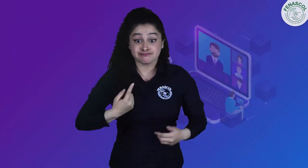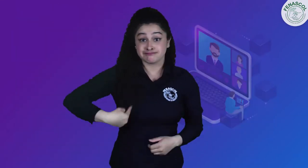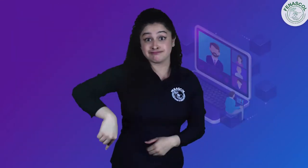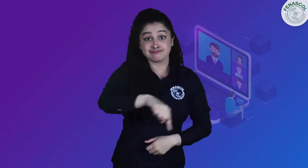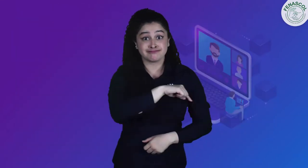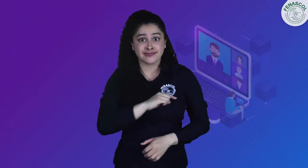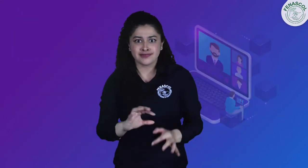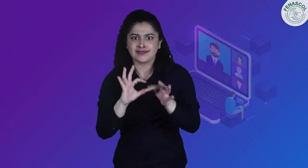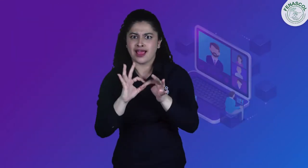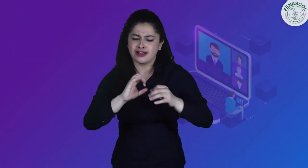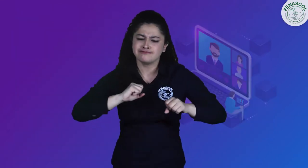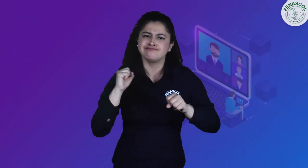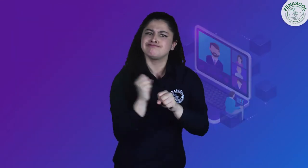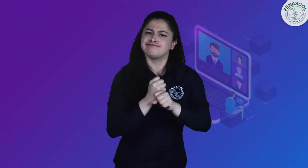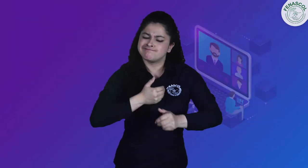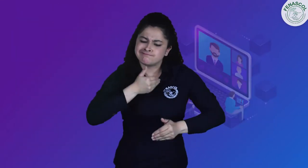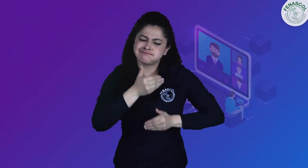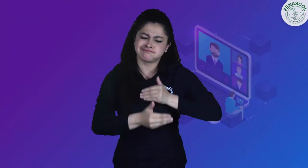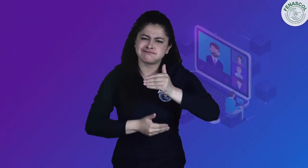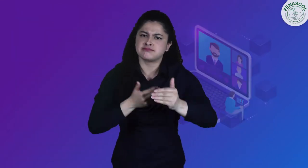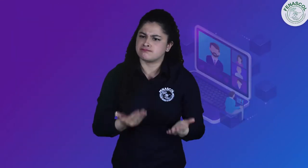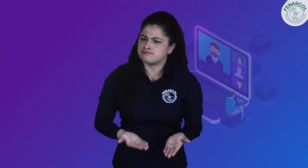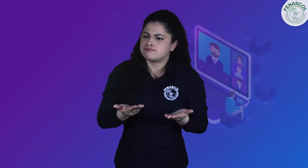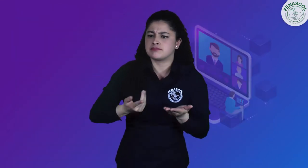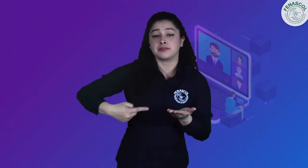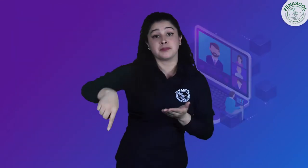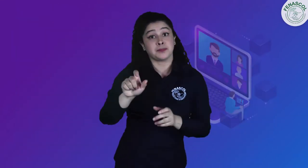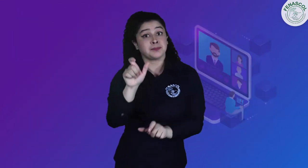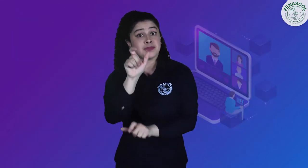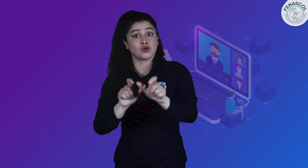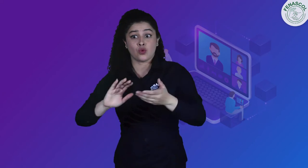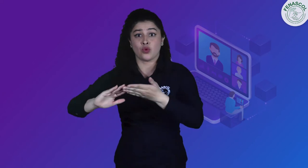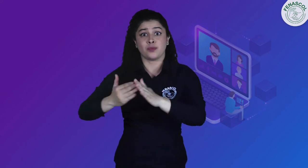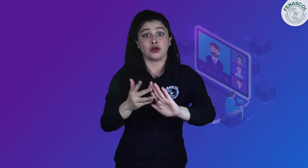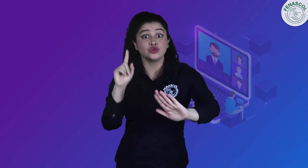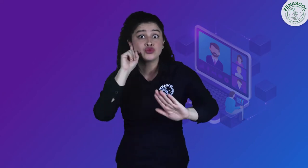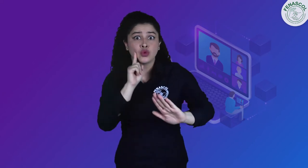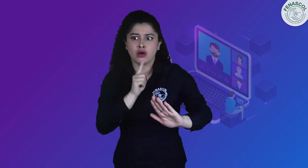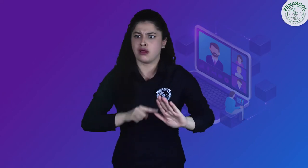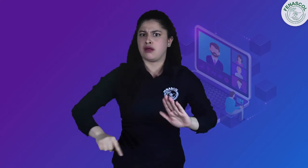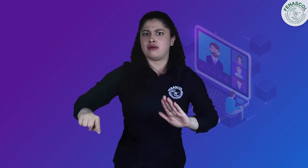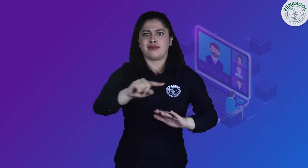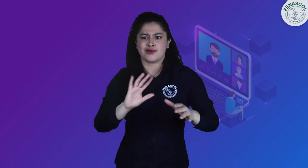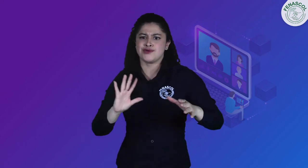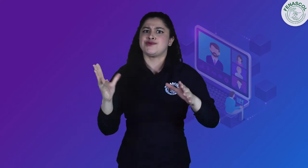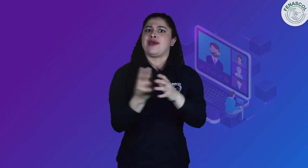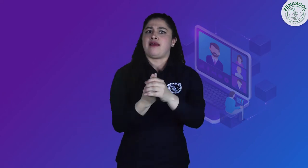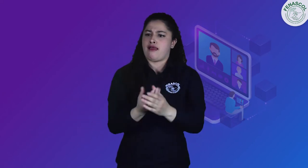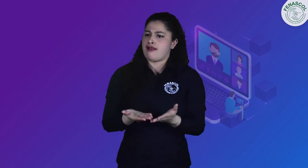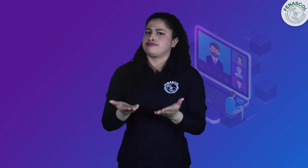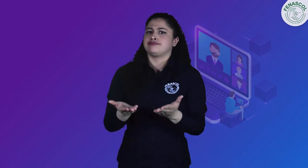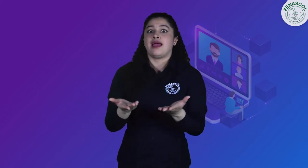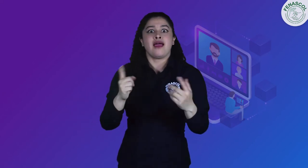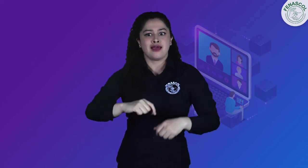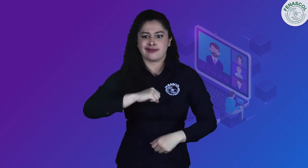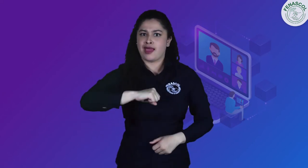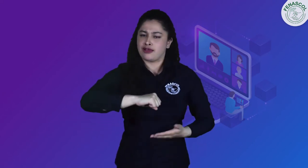En FENASCOL seguimos trabajando por la inclusión de la población sorda colombiana y la garantía de sus derechos.